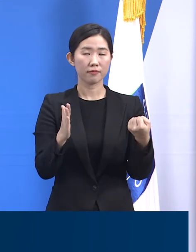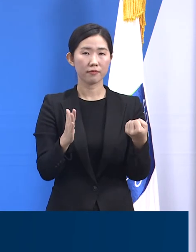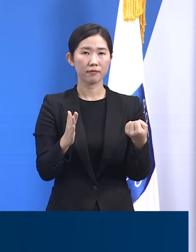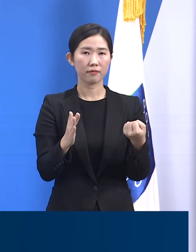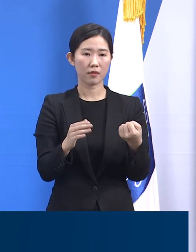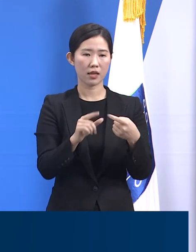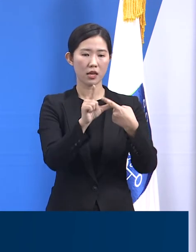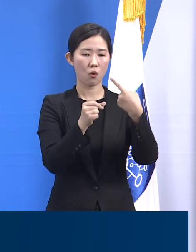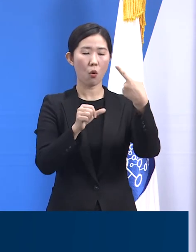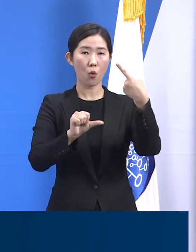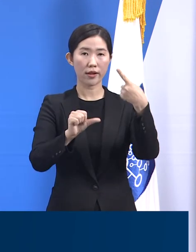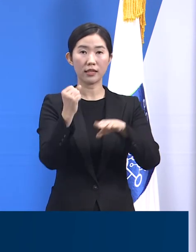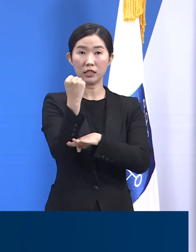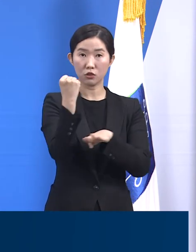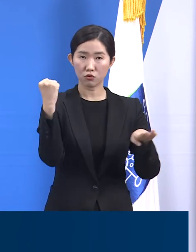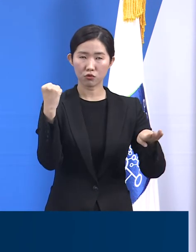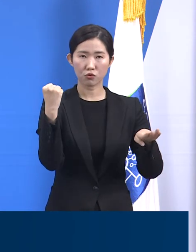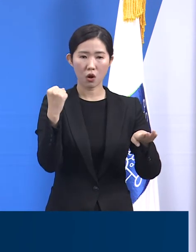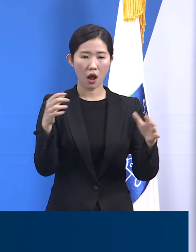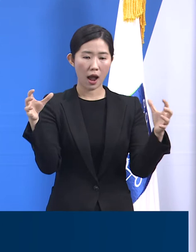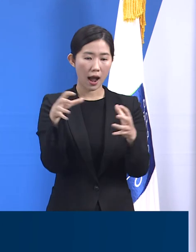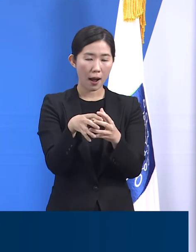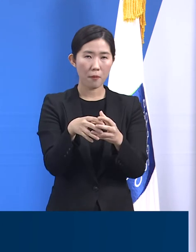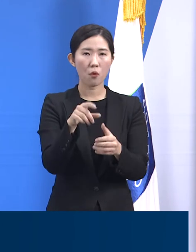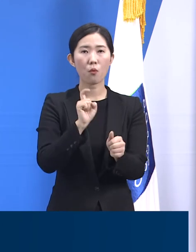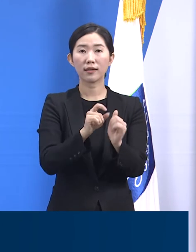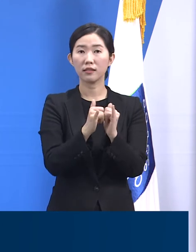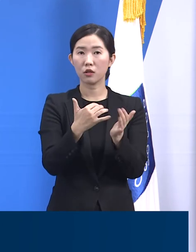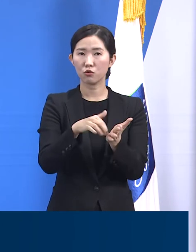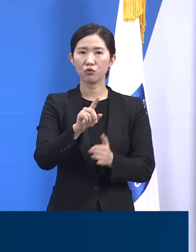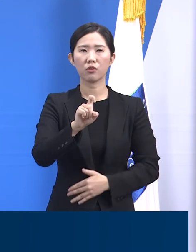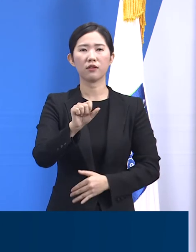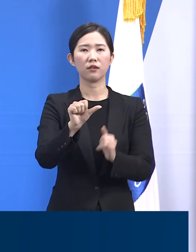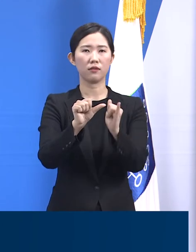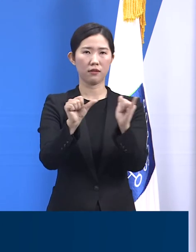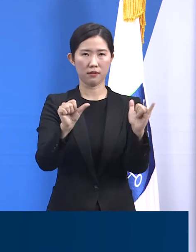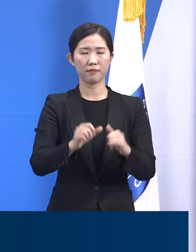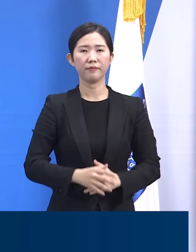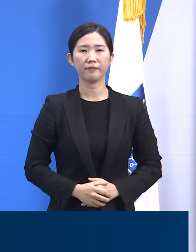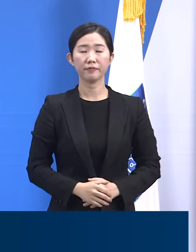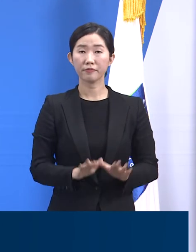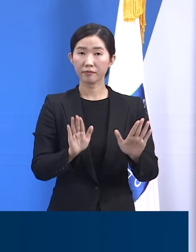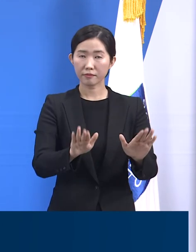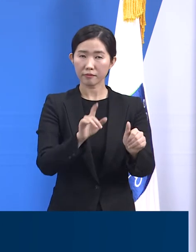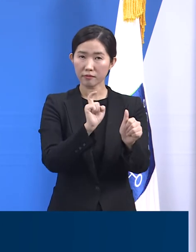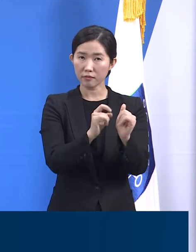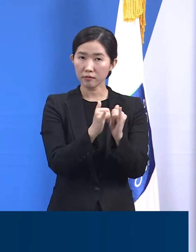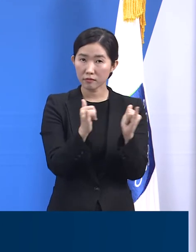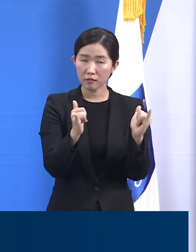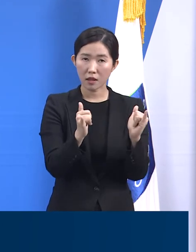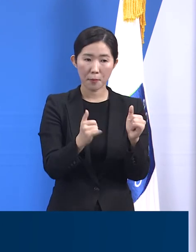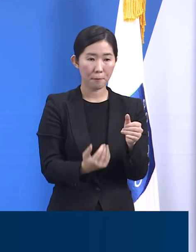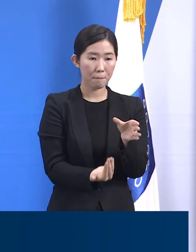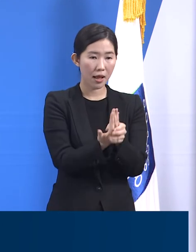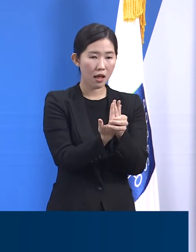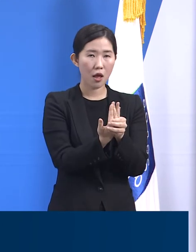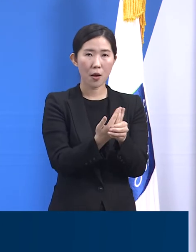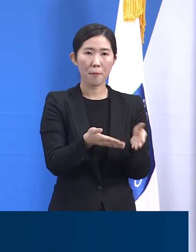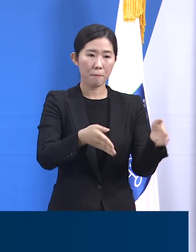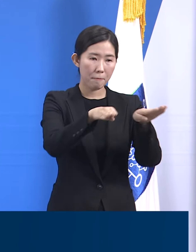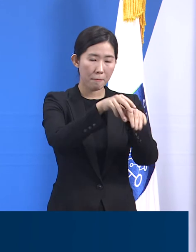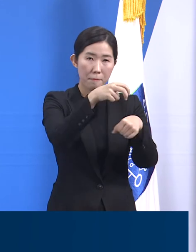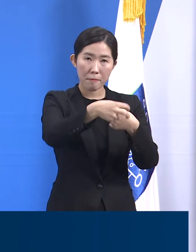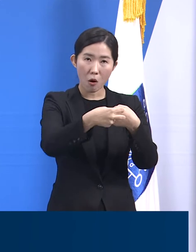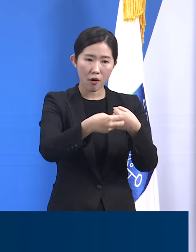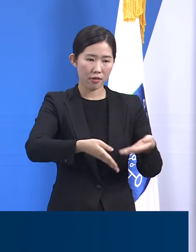확진자는 15명으로 확인되었습니다. 현재 확진자가 발생한 1병동과 2병동은 코트